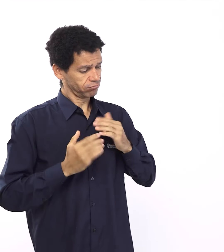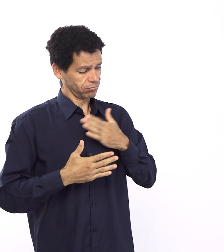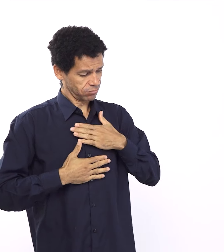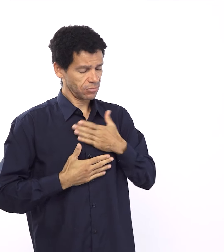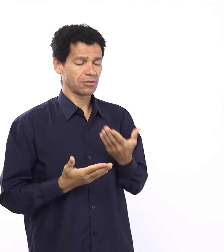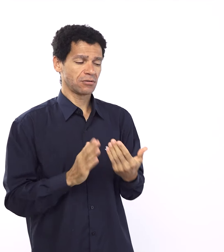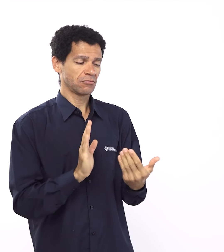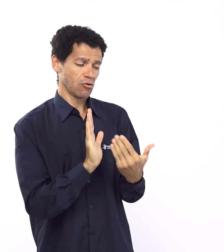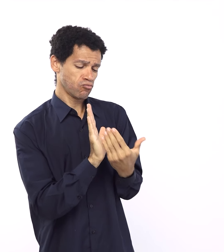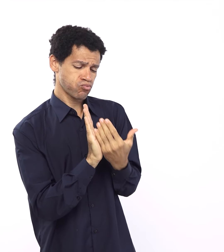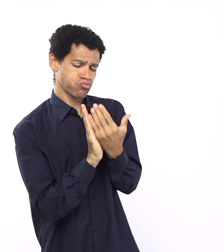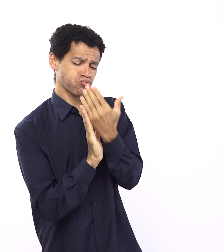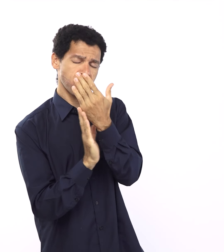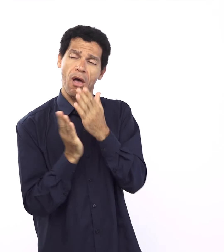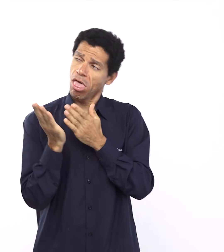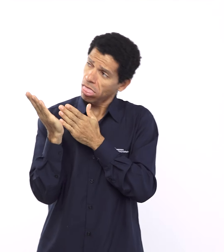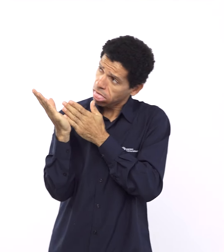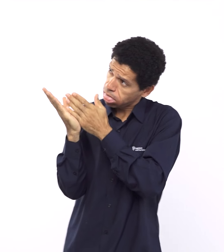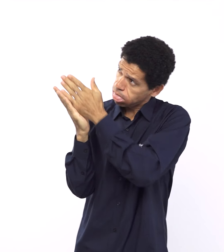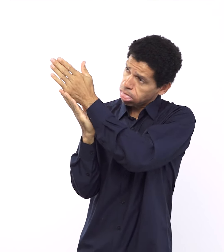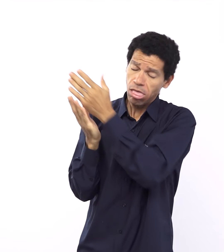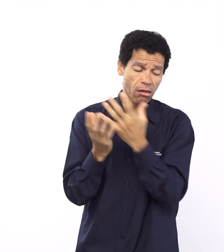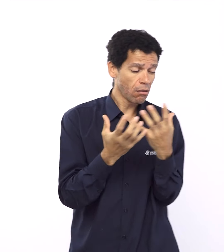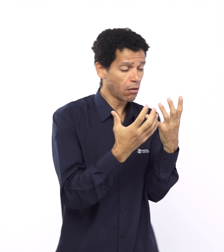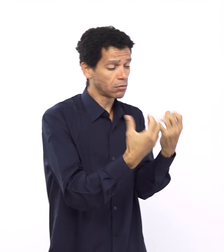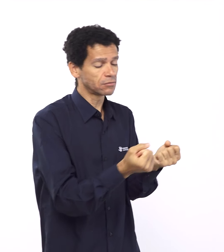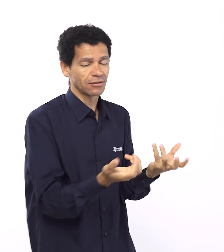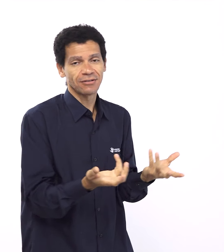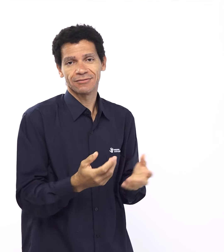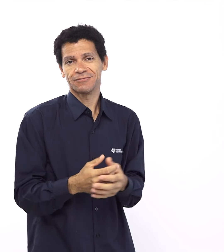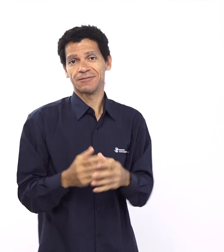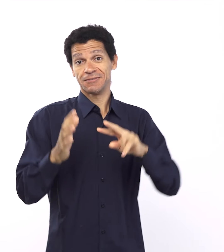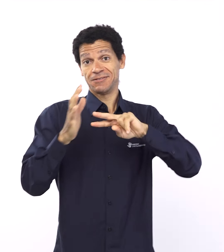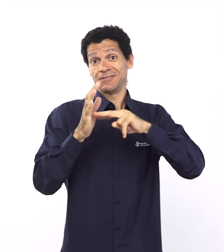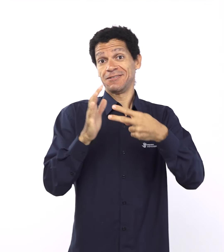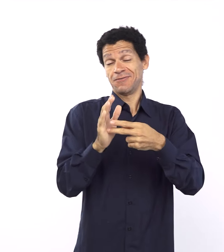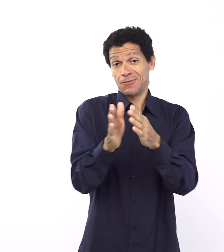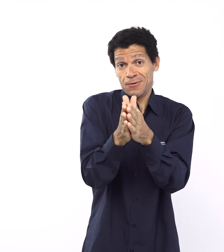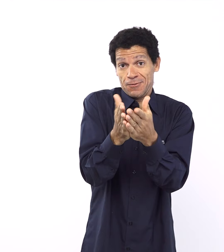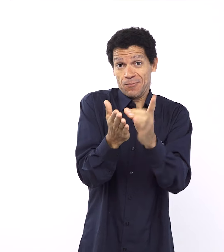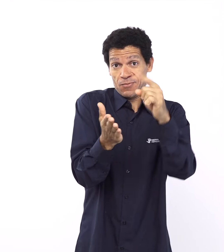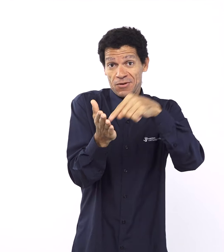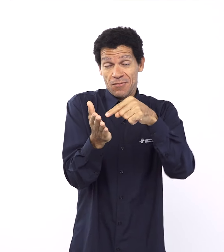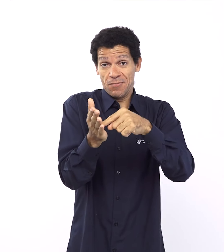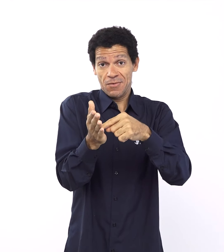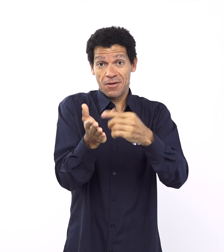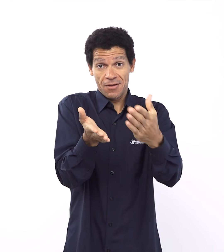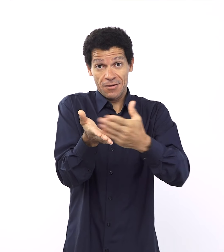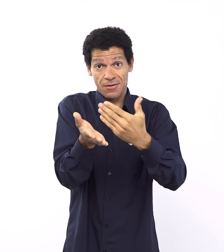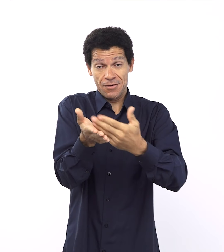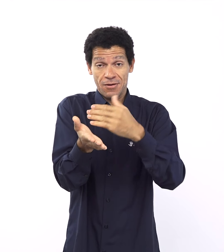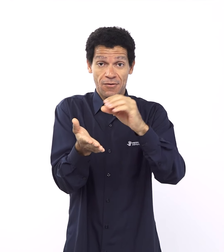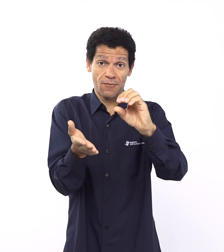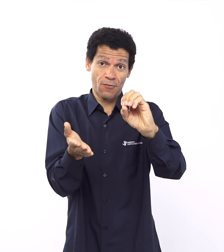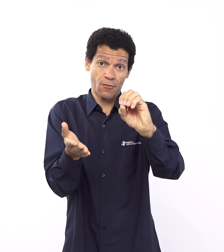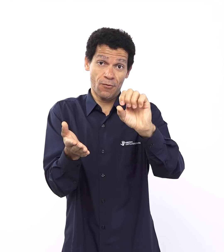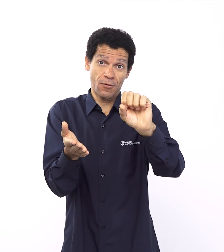Israel, né? A aliança como Adão, e eles foram fiéis a mim. Então, o povo de Israel transgride a aliança